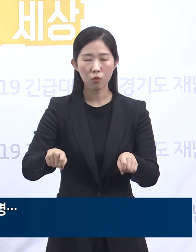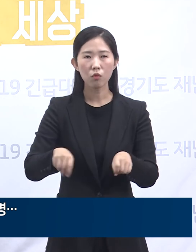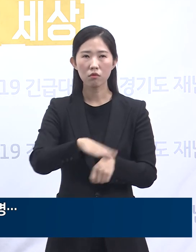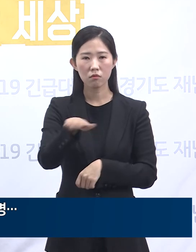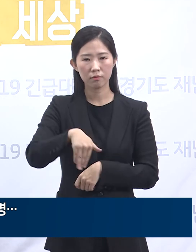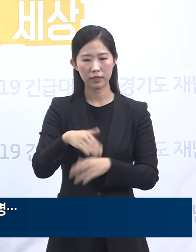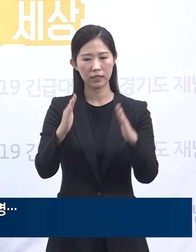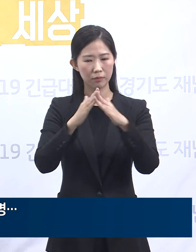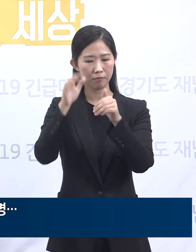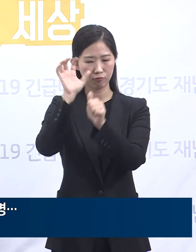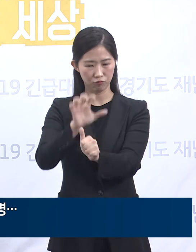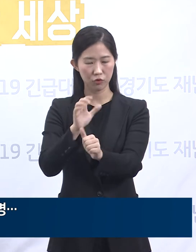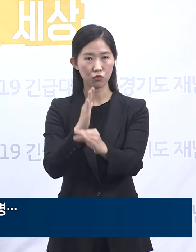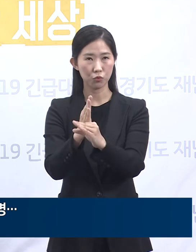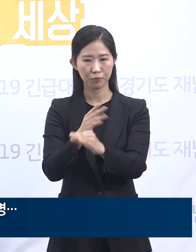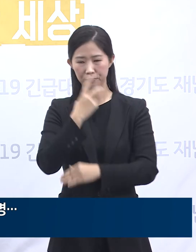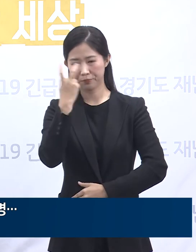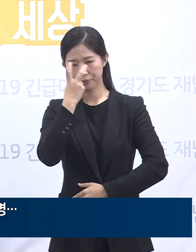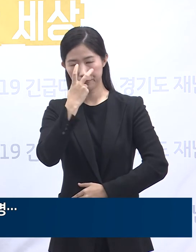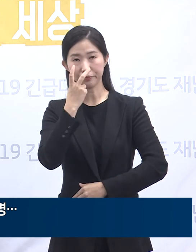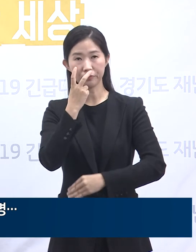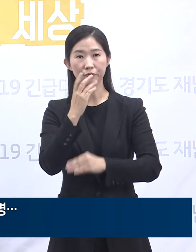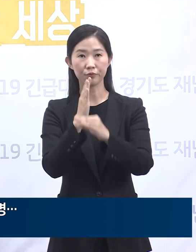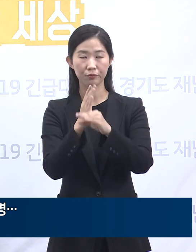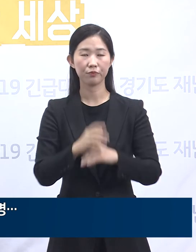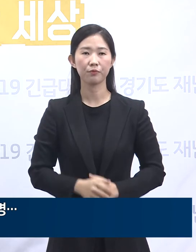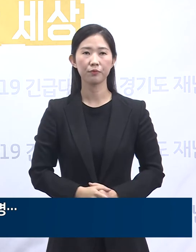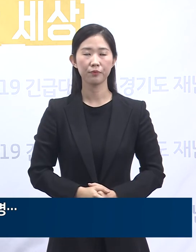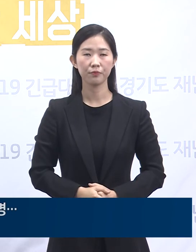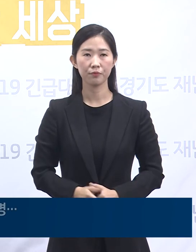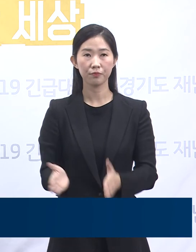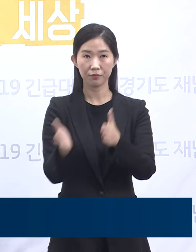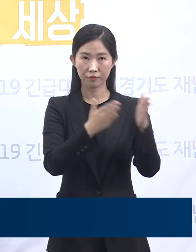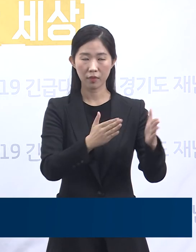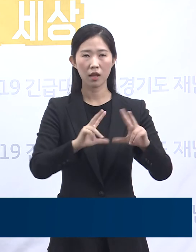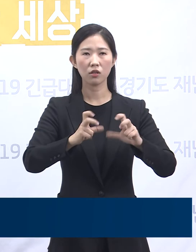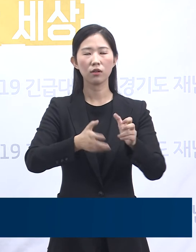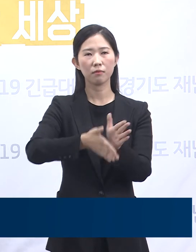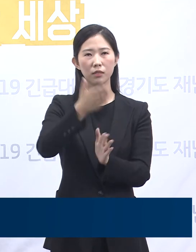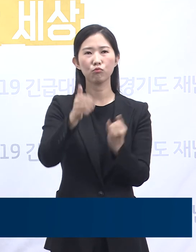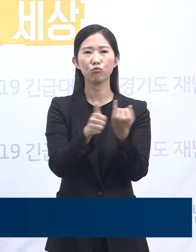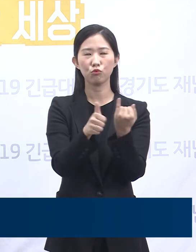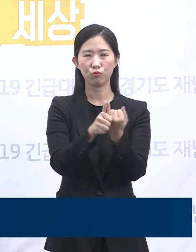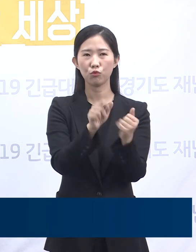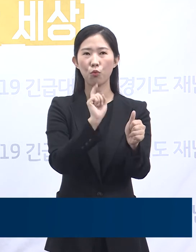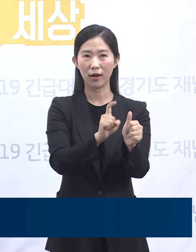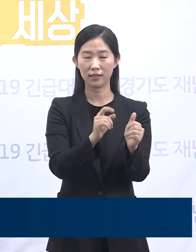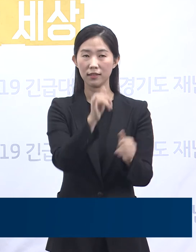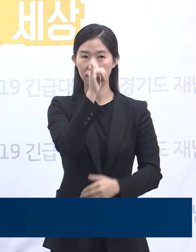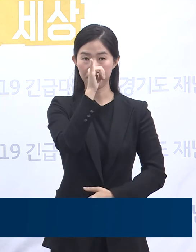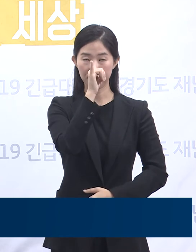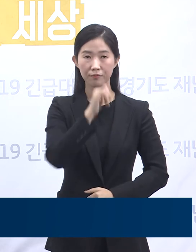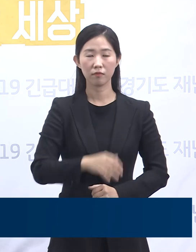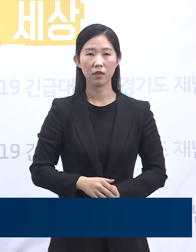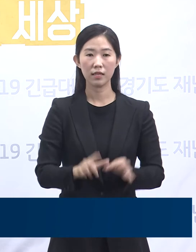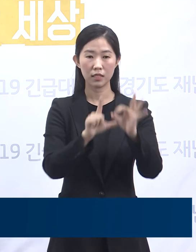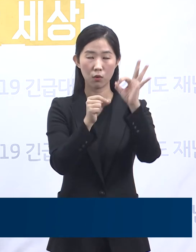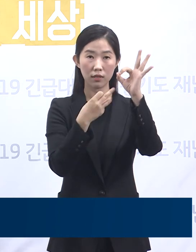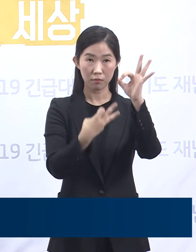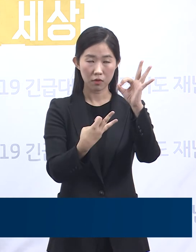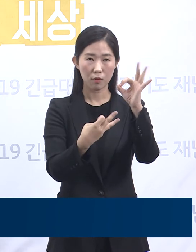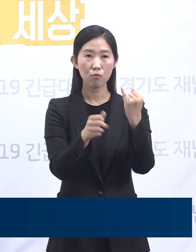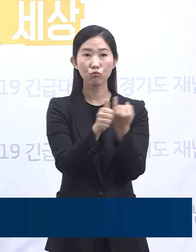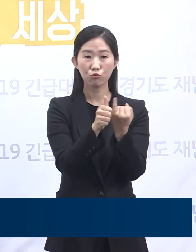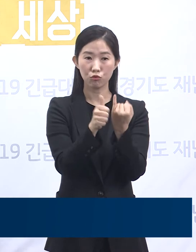감시를 진행하고 있습니다. 성남시 부부 확진 관련 상황입니다. 10월 13일 부부인 2명이